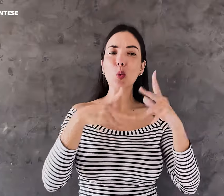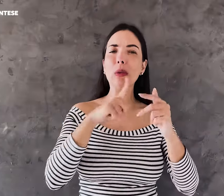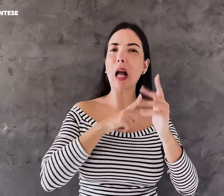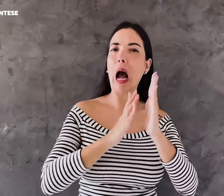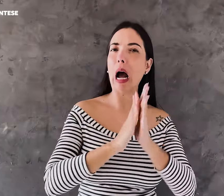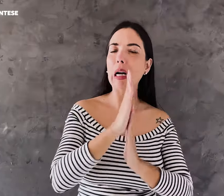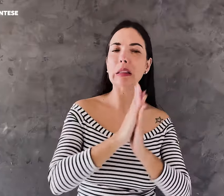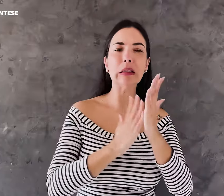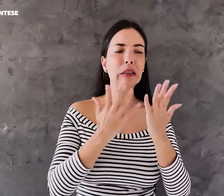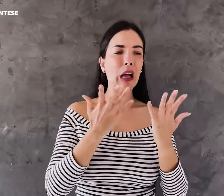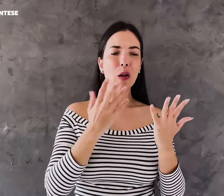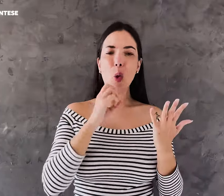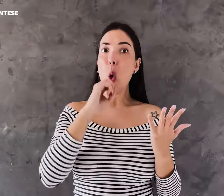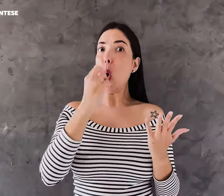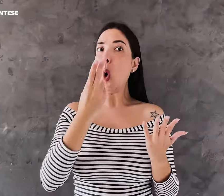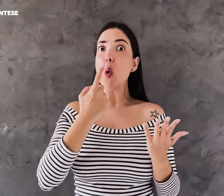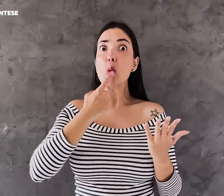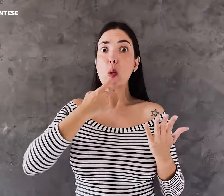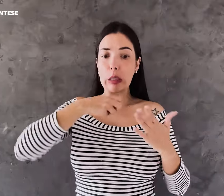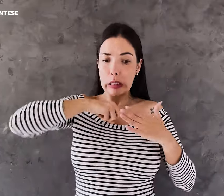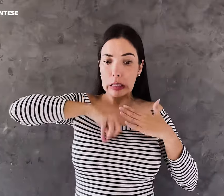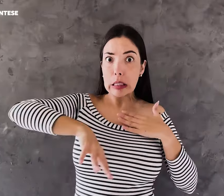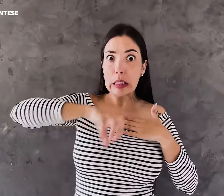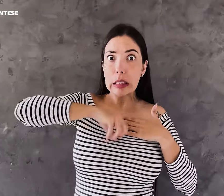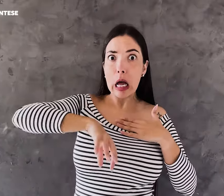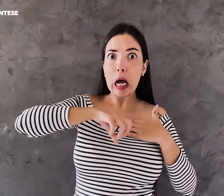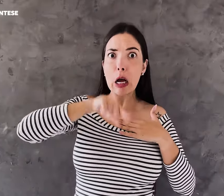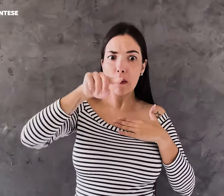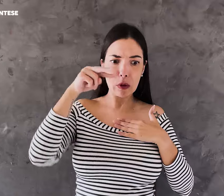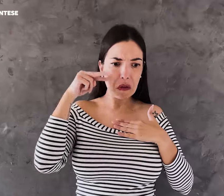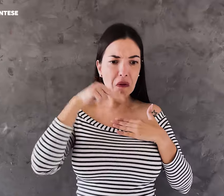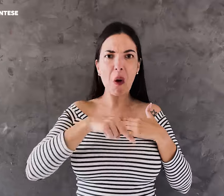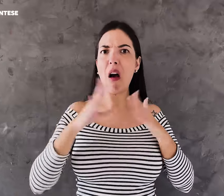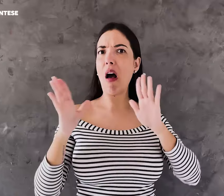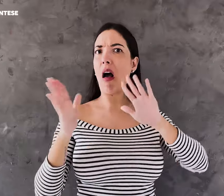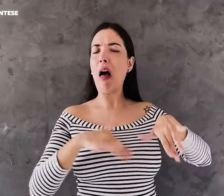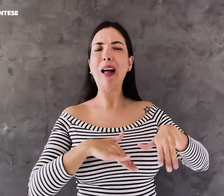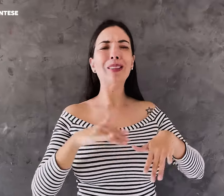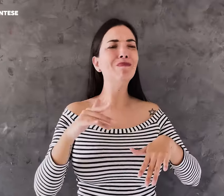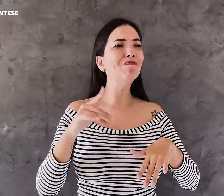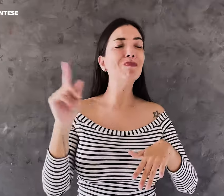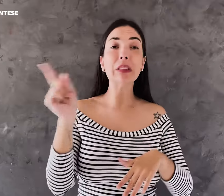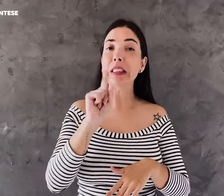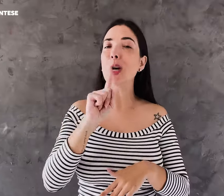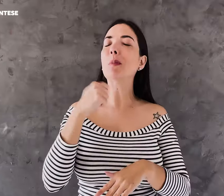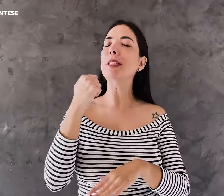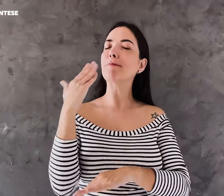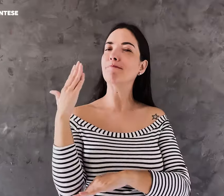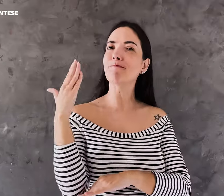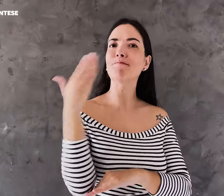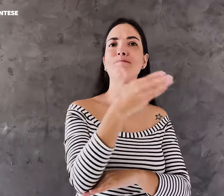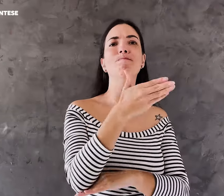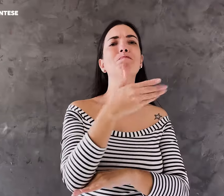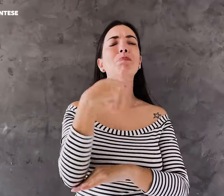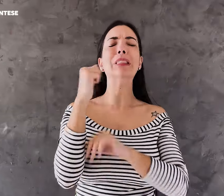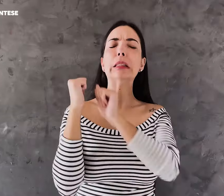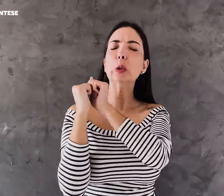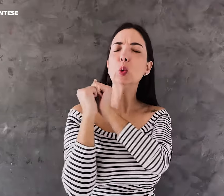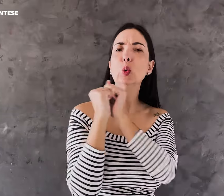se sente ansiosa ou percebeu que está com hemorragia, não espere, vá ao médico